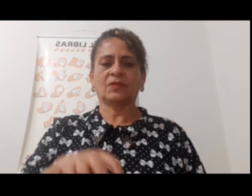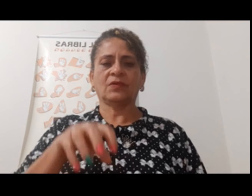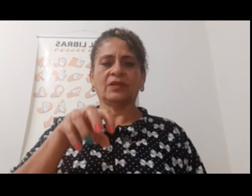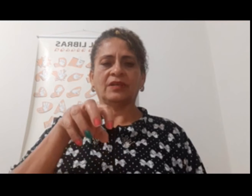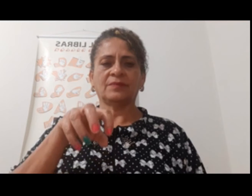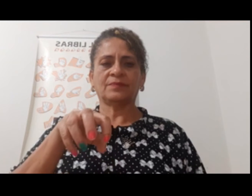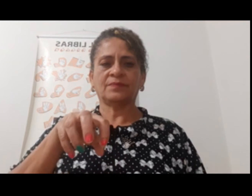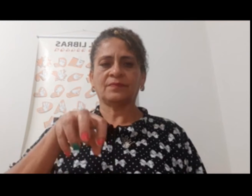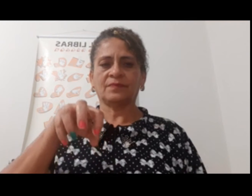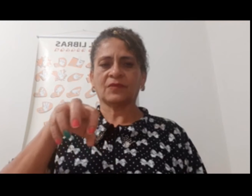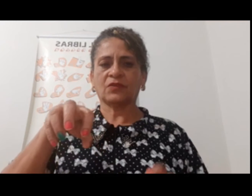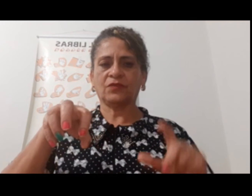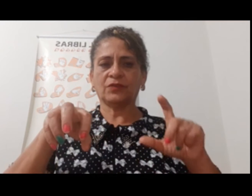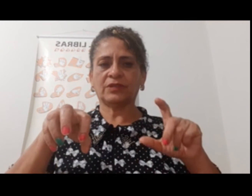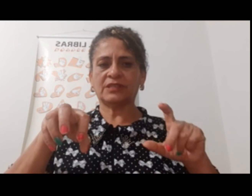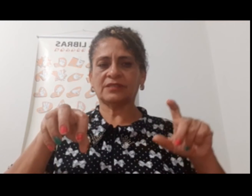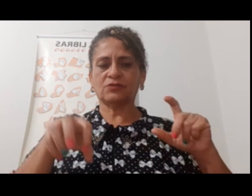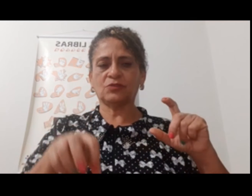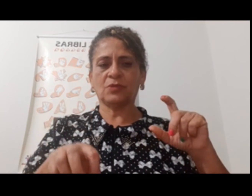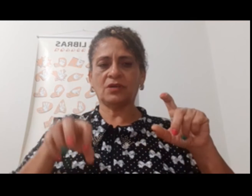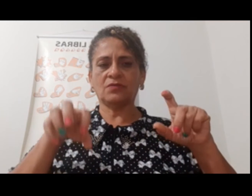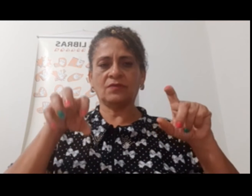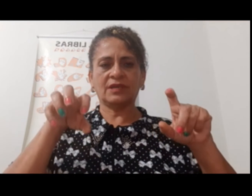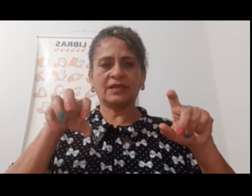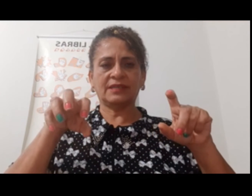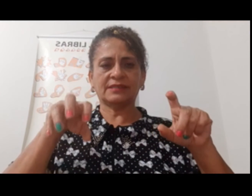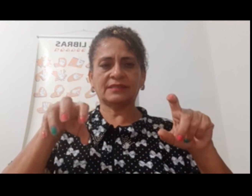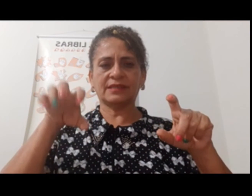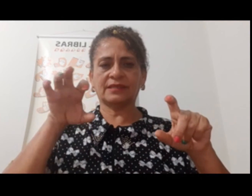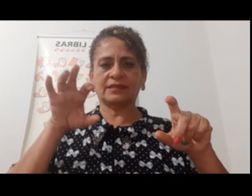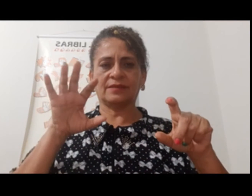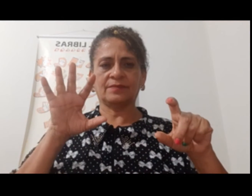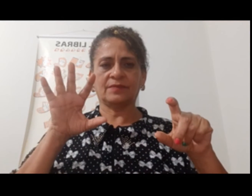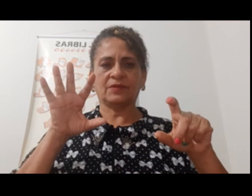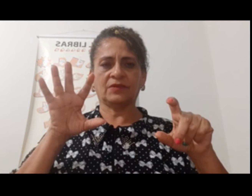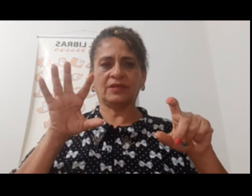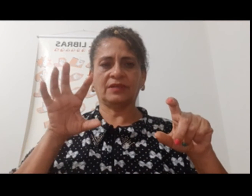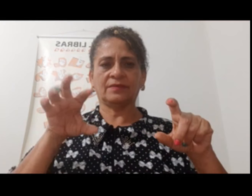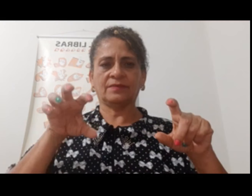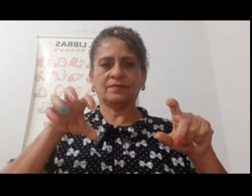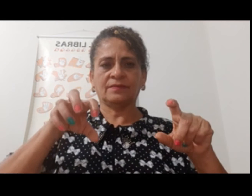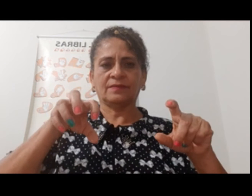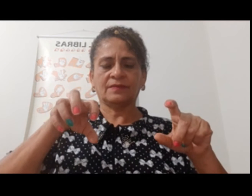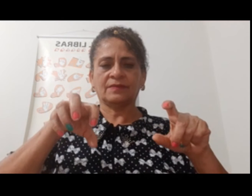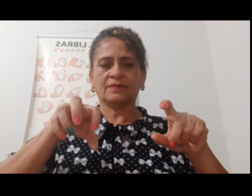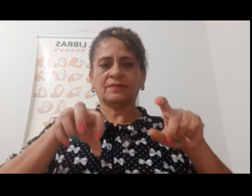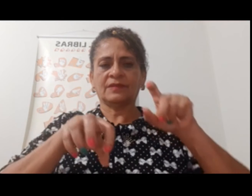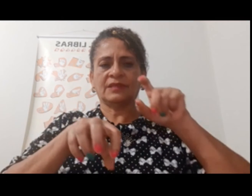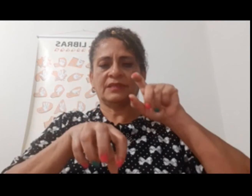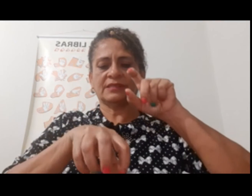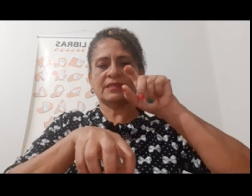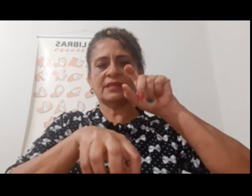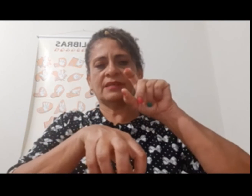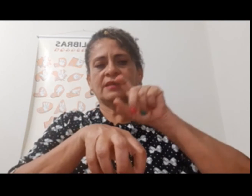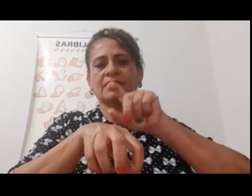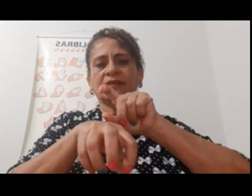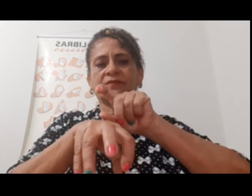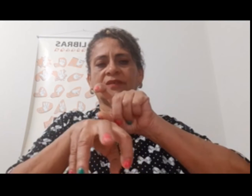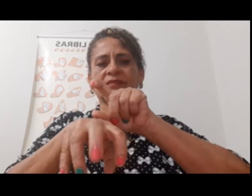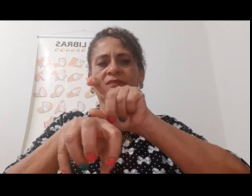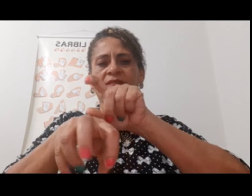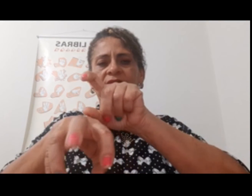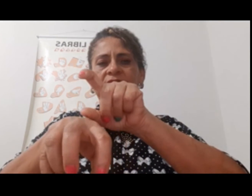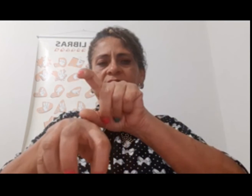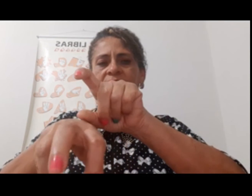Escorpião. Olhe. Configuração de mão. É essa daqui. Olhe. E essa aqui.